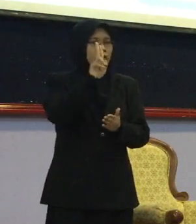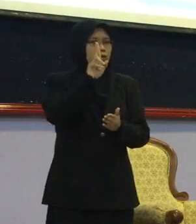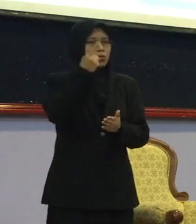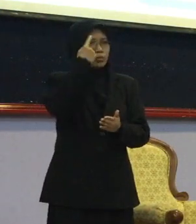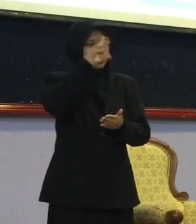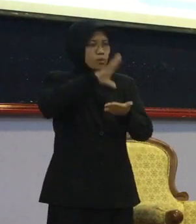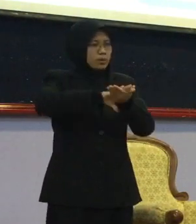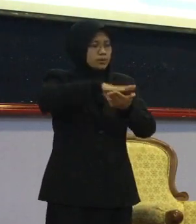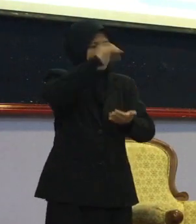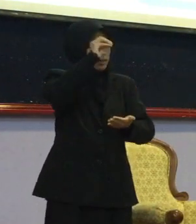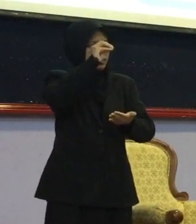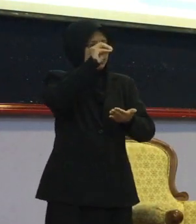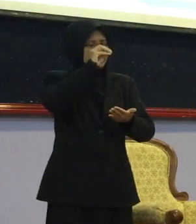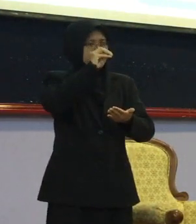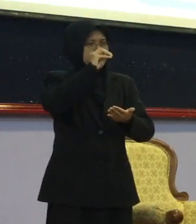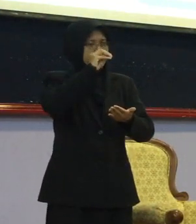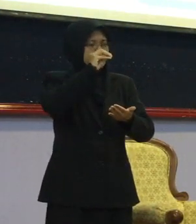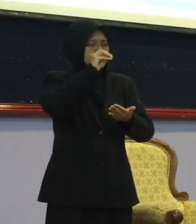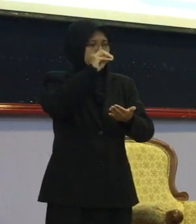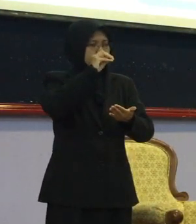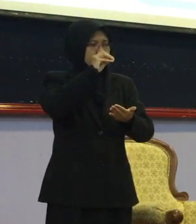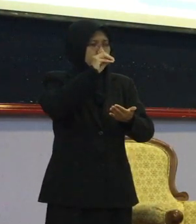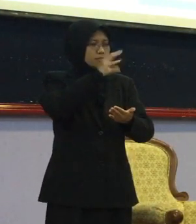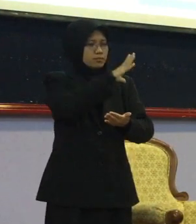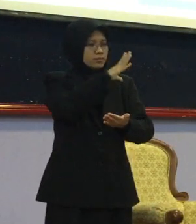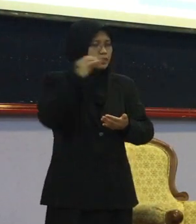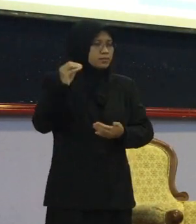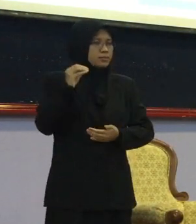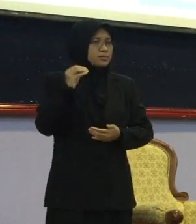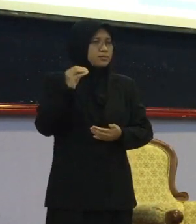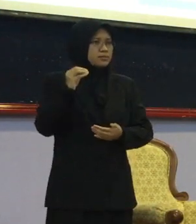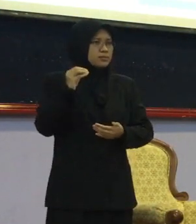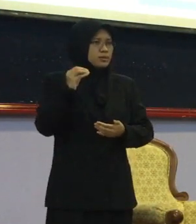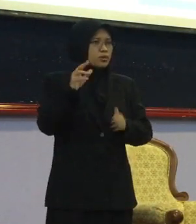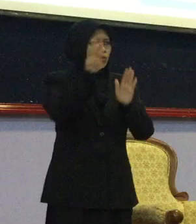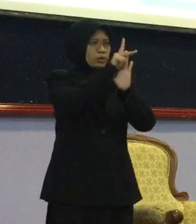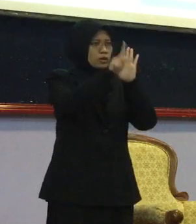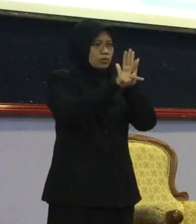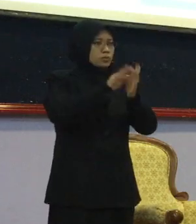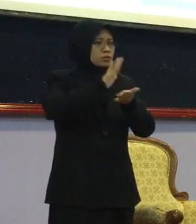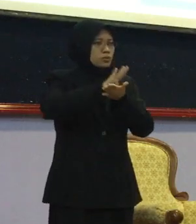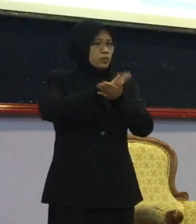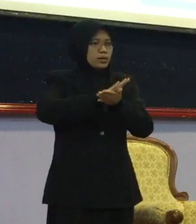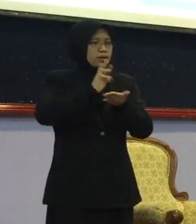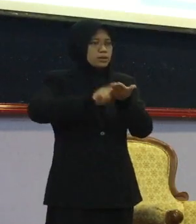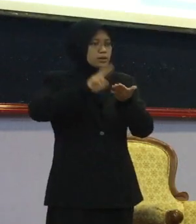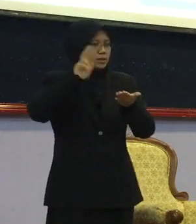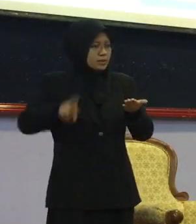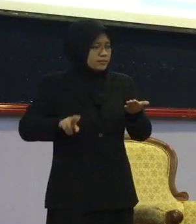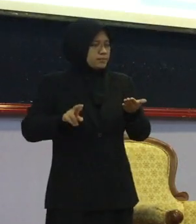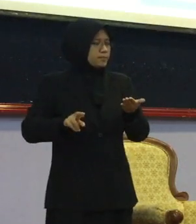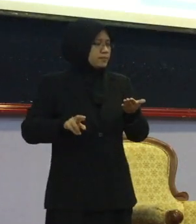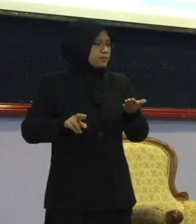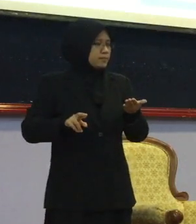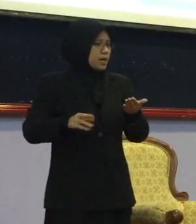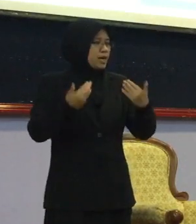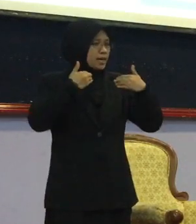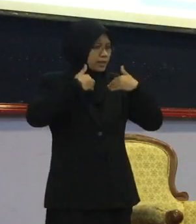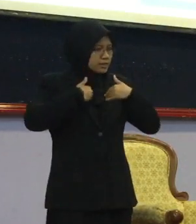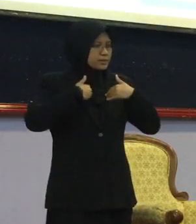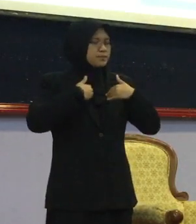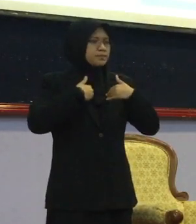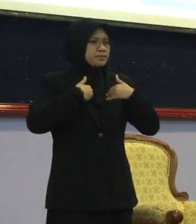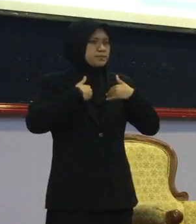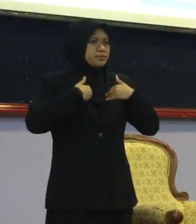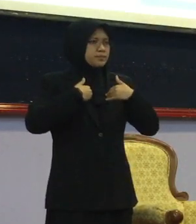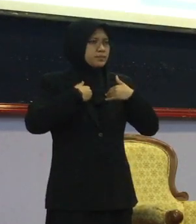penamat Baikkan semua Sutul Dan yang seterusnya Kurang-kurang standard Sekolah rendah Itu peringkat Sekolah rendah Pun ada Itu